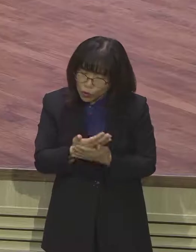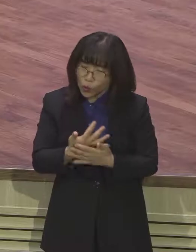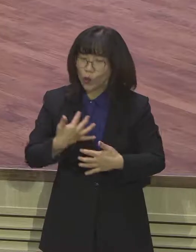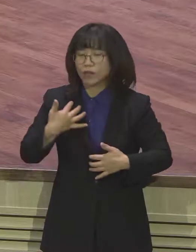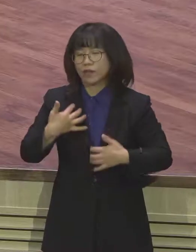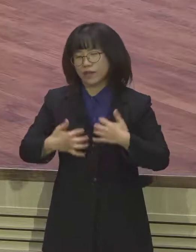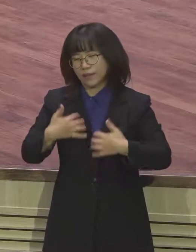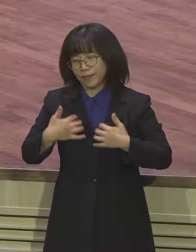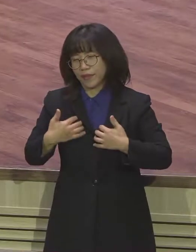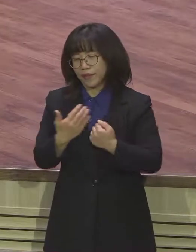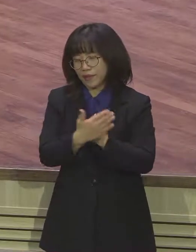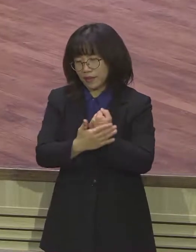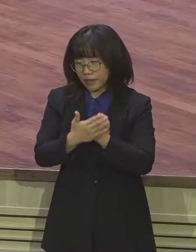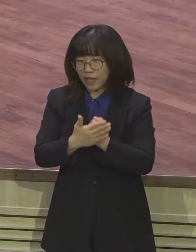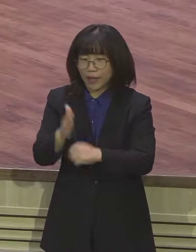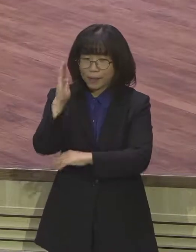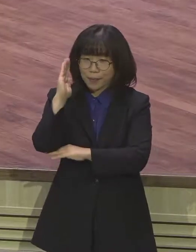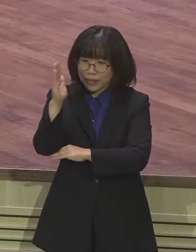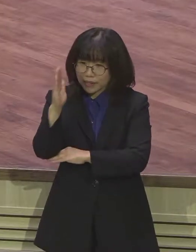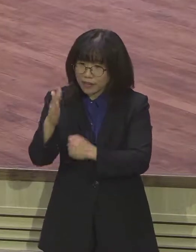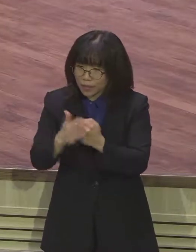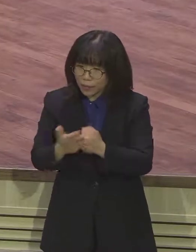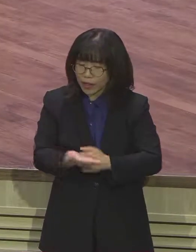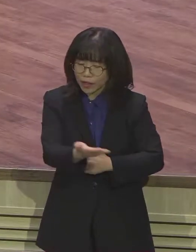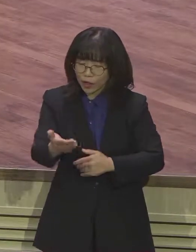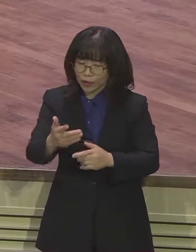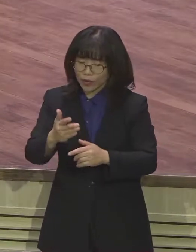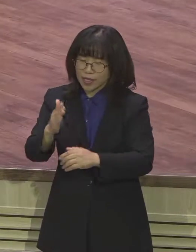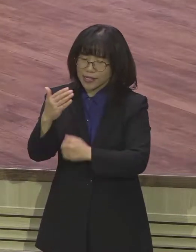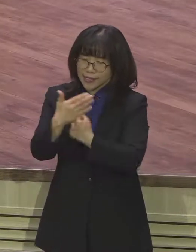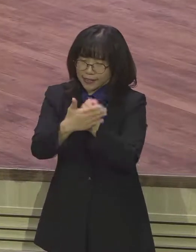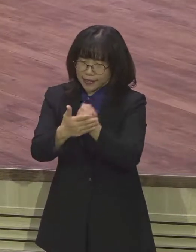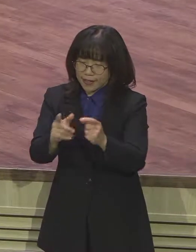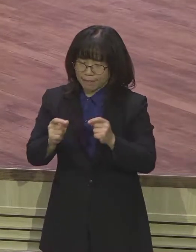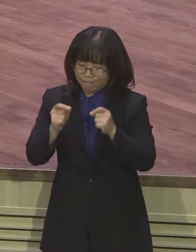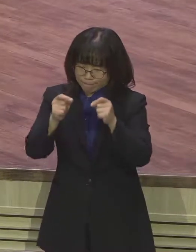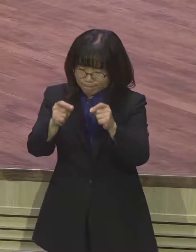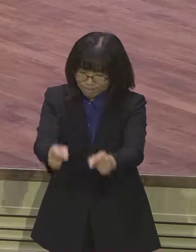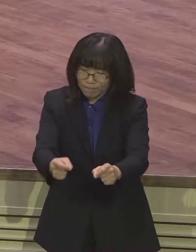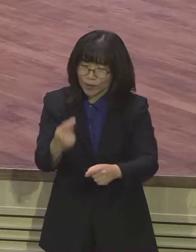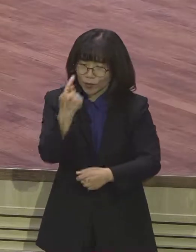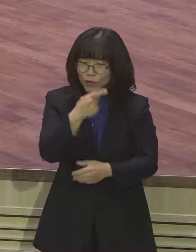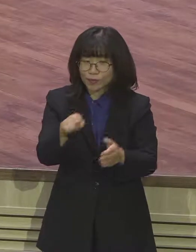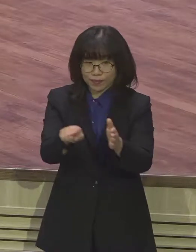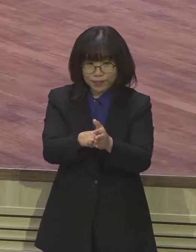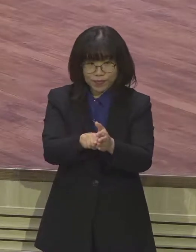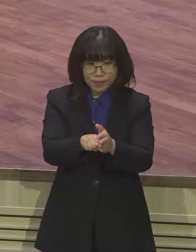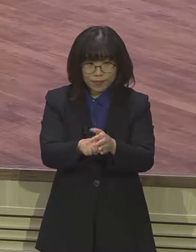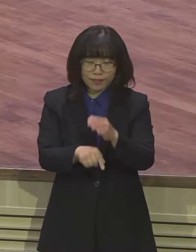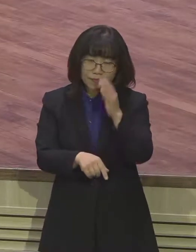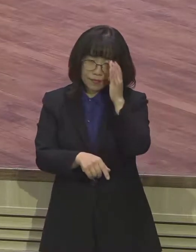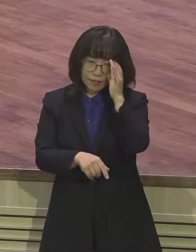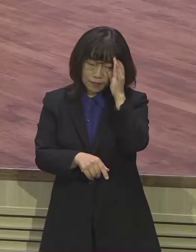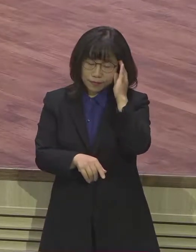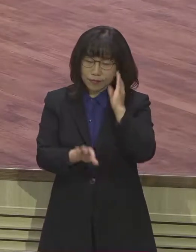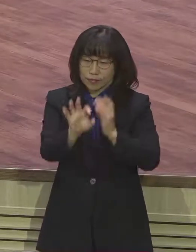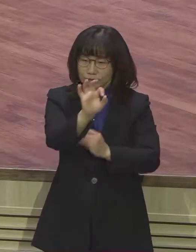은혜를 받았습니다. 동일하게도 우리 성도 여러분들에게도 동일한 은혜를 하나 부어주실 줄 믿습니다. 이 암호스 말씀을 통해서 나의